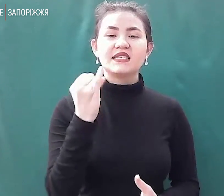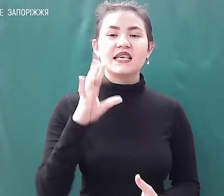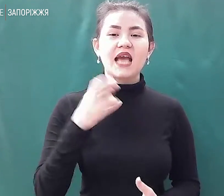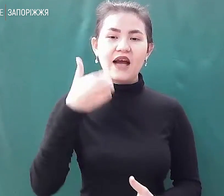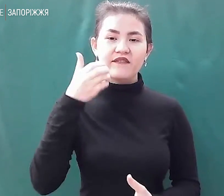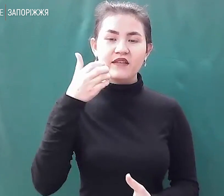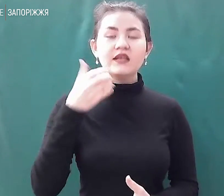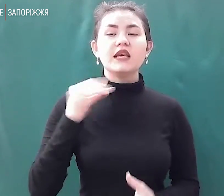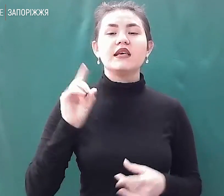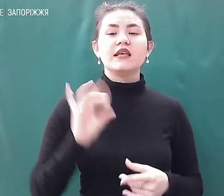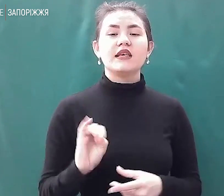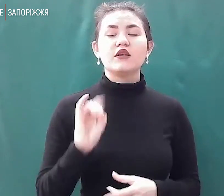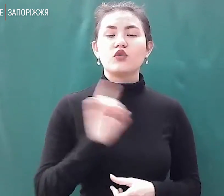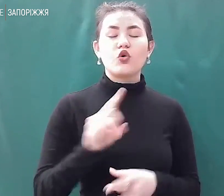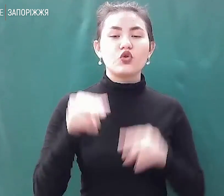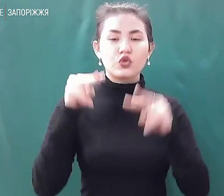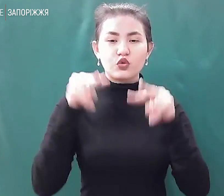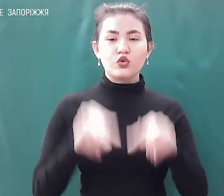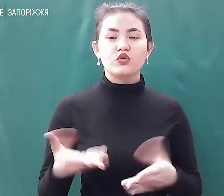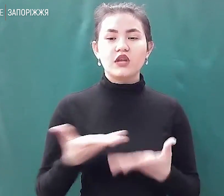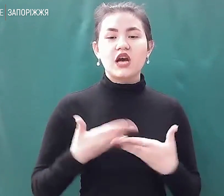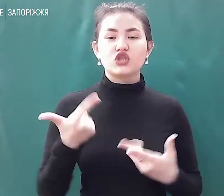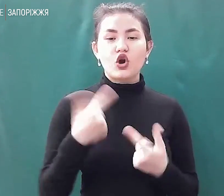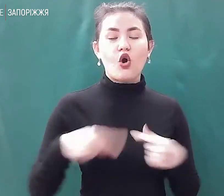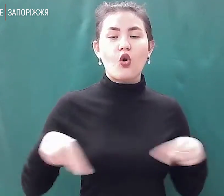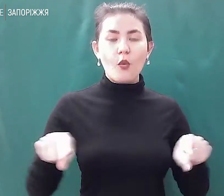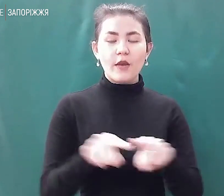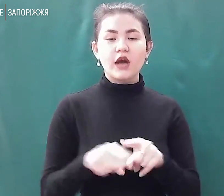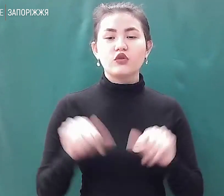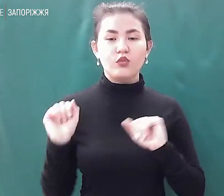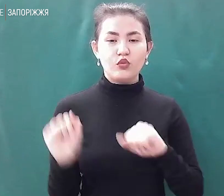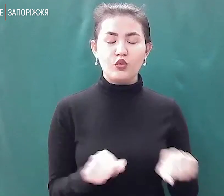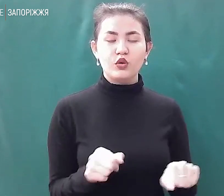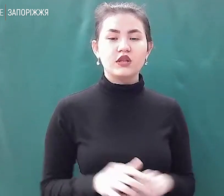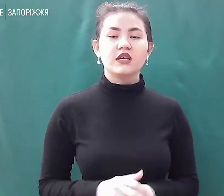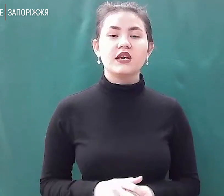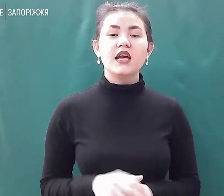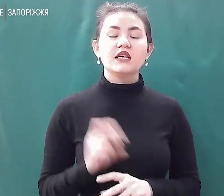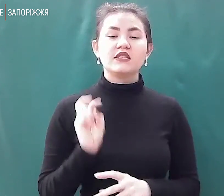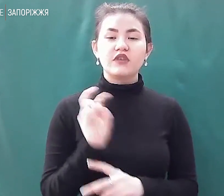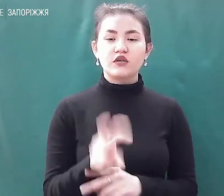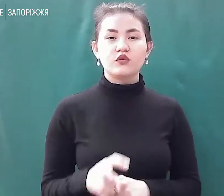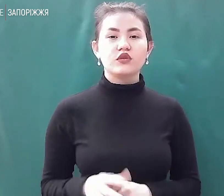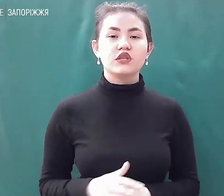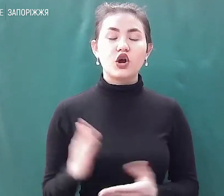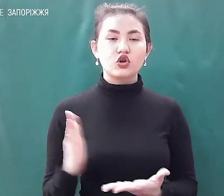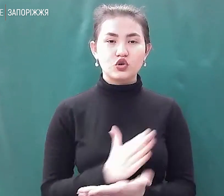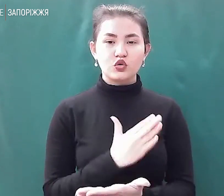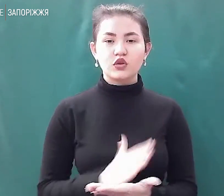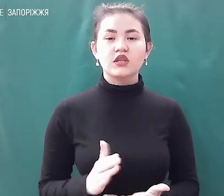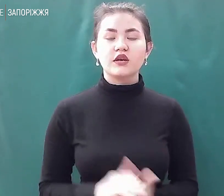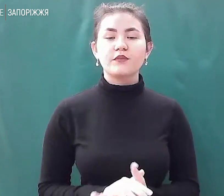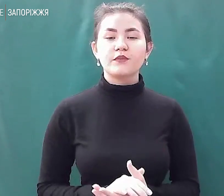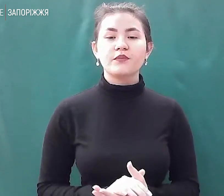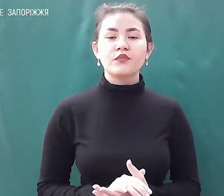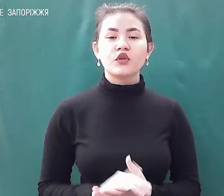які патрулюють у нас у громаді по вулицям, могли з'явитися з одним і жодним, розуміла, не за допомогою телефона, за допомогою